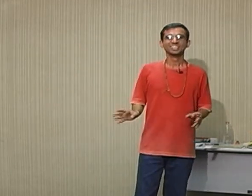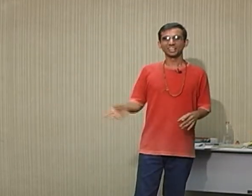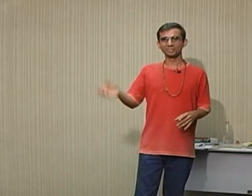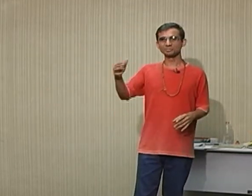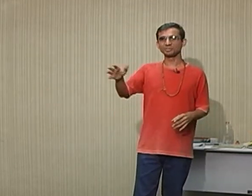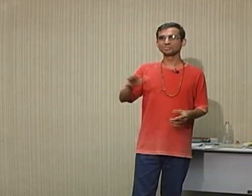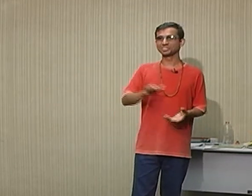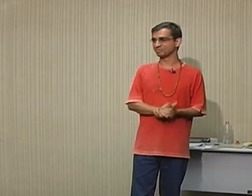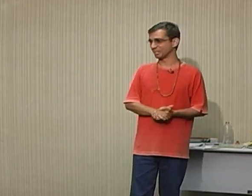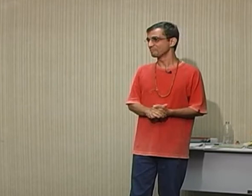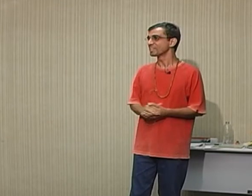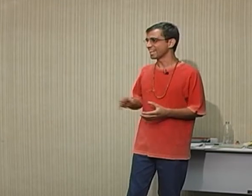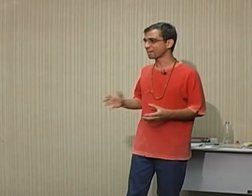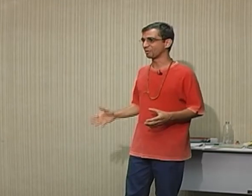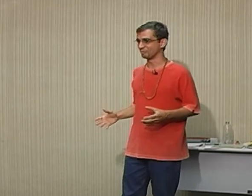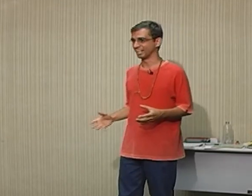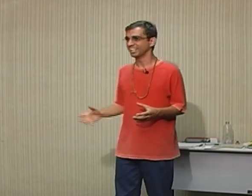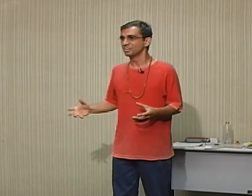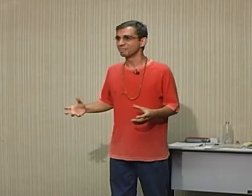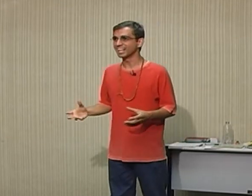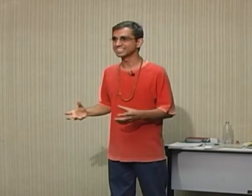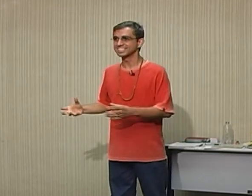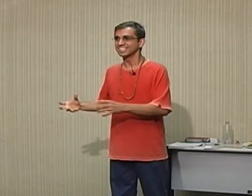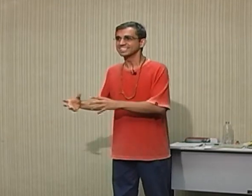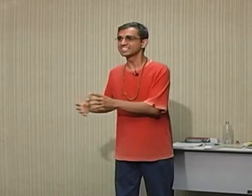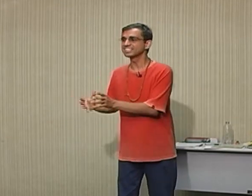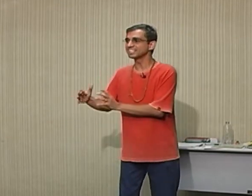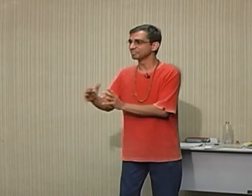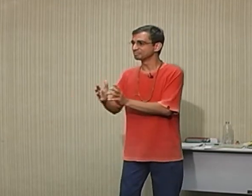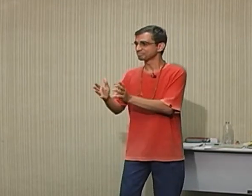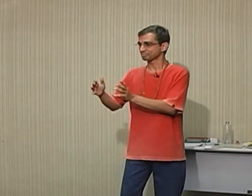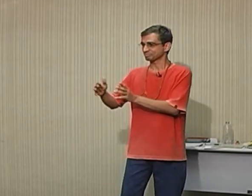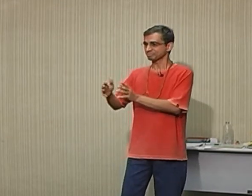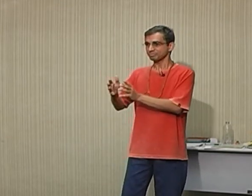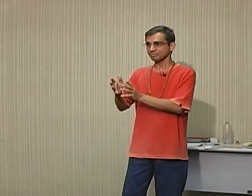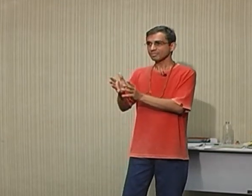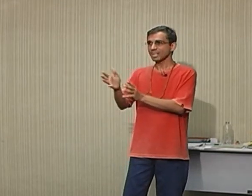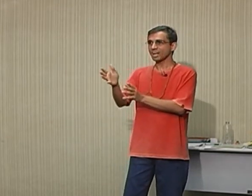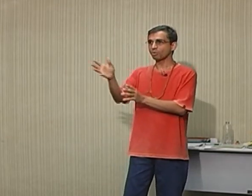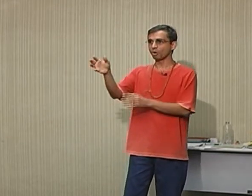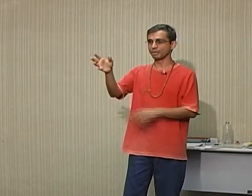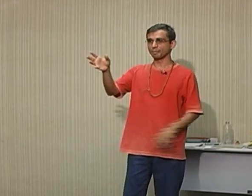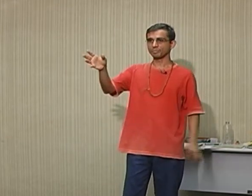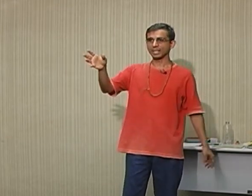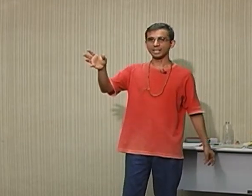Não, eu me confundi mesmo. É a cobra. Mas, se a cobra, ela